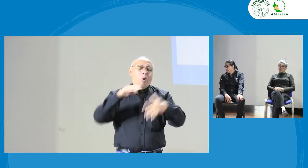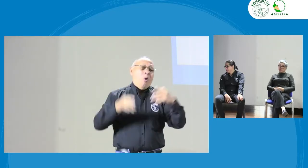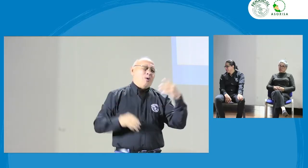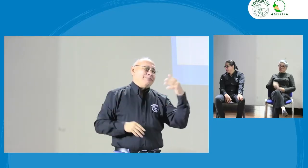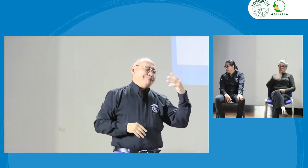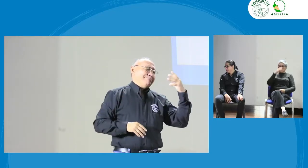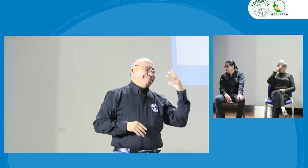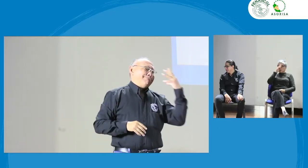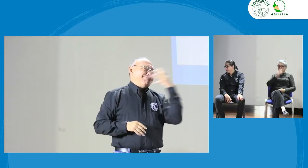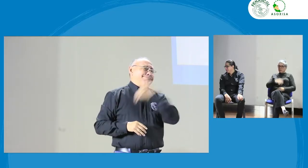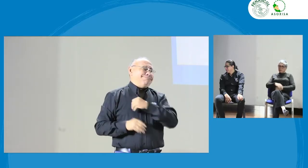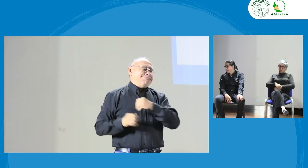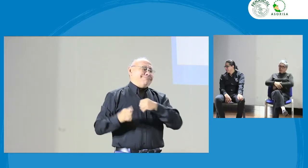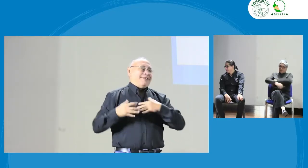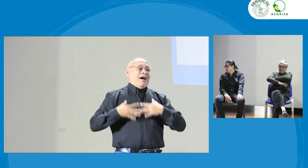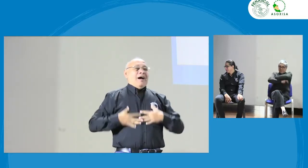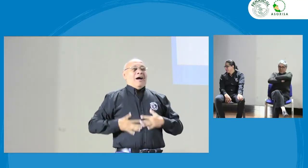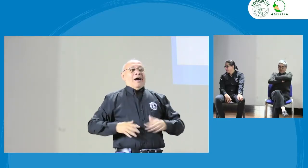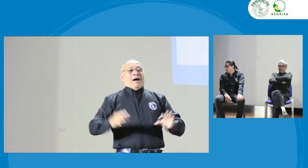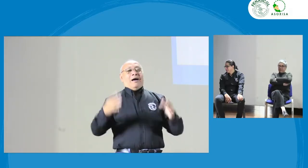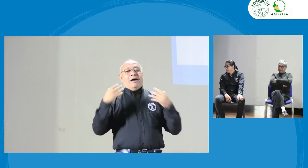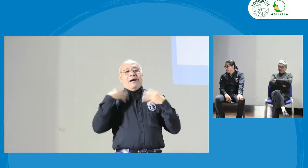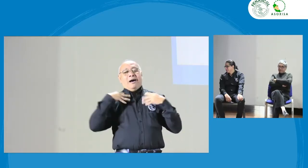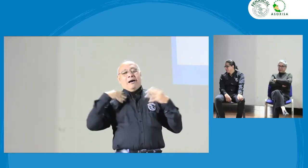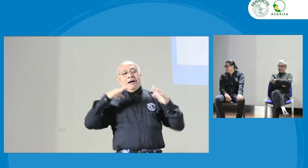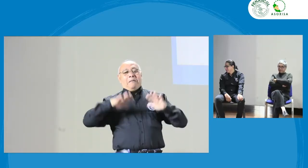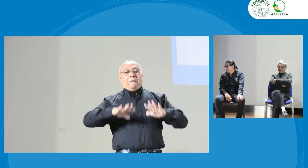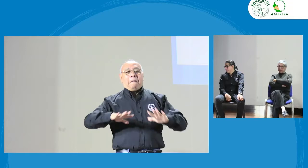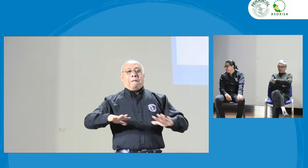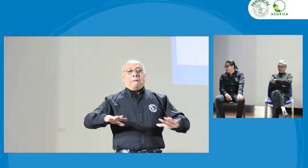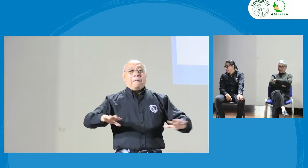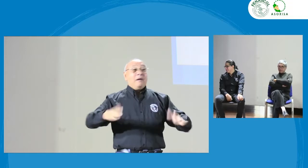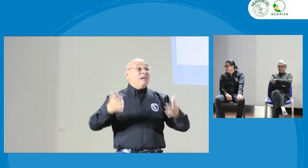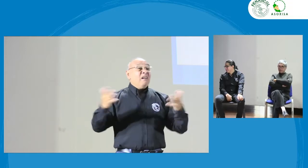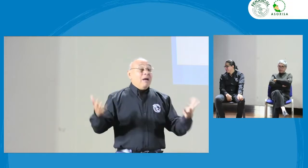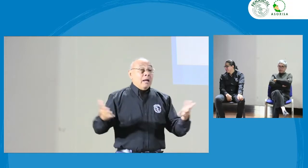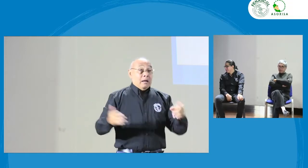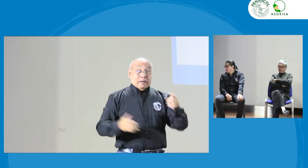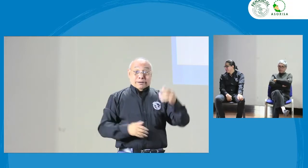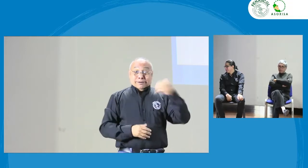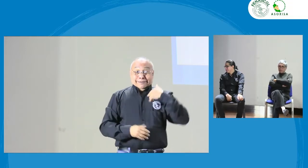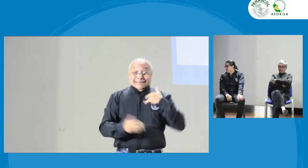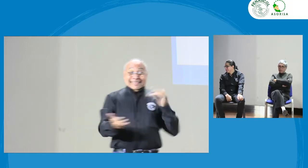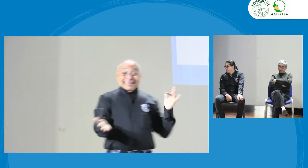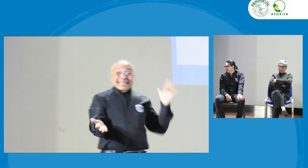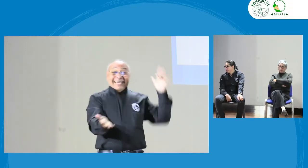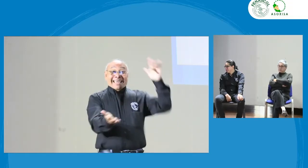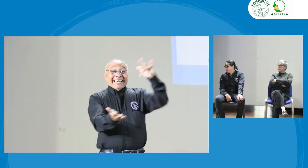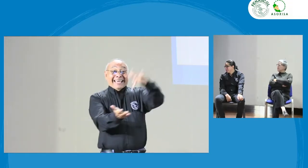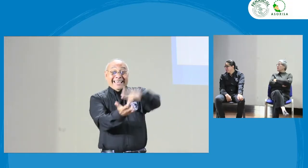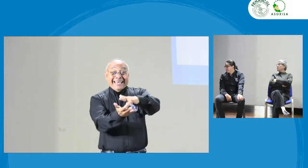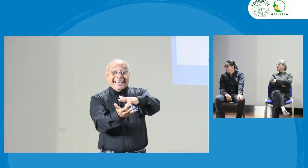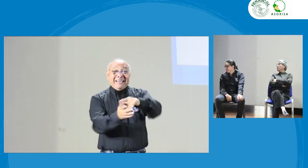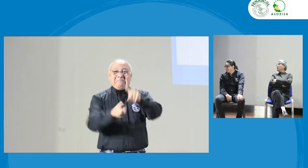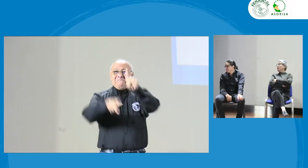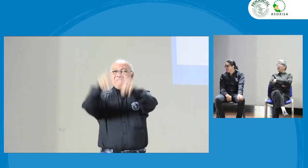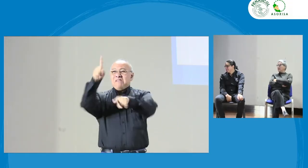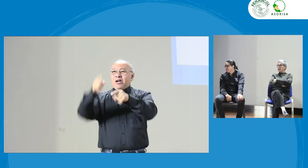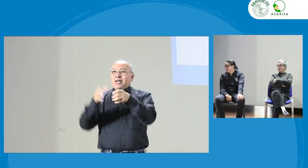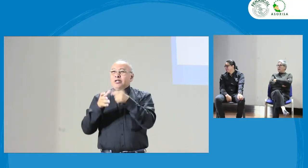termales, este espacio tan maravilloso, tan tranquilo que proviene de paz. Y cuando lleguemos,